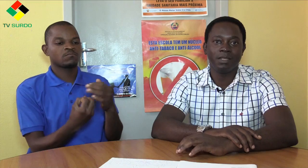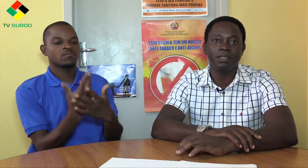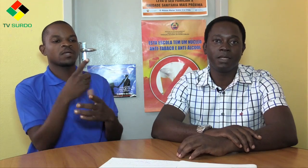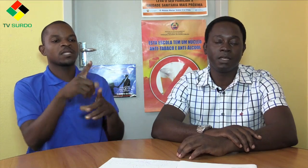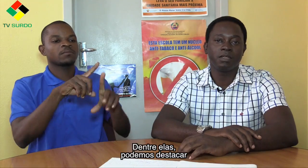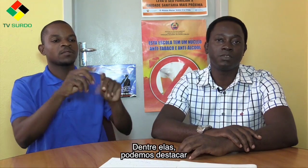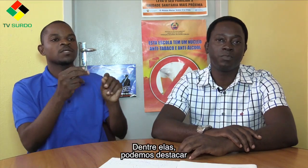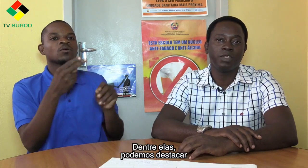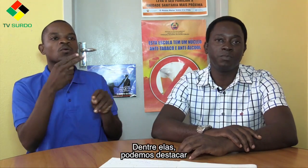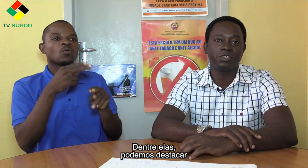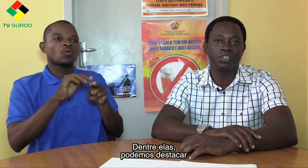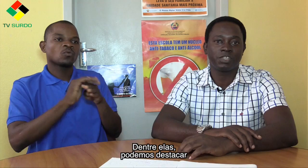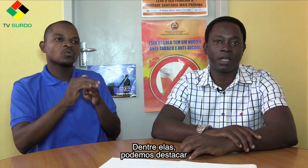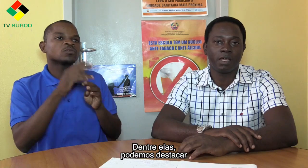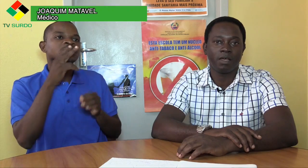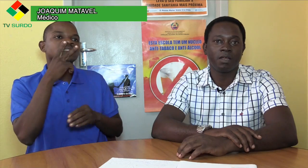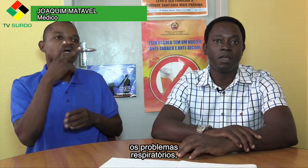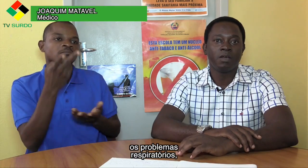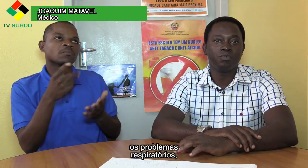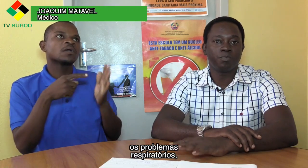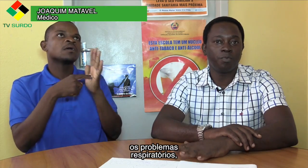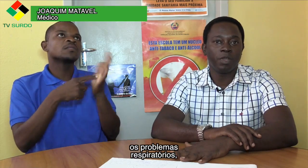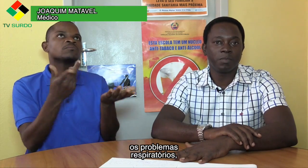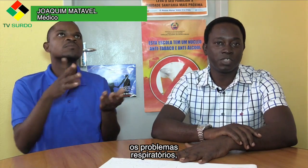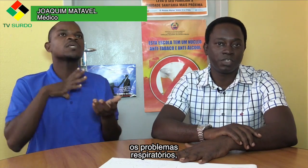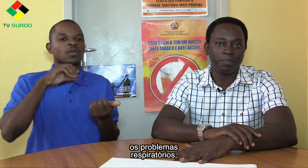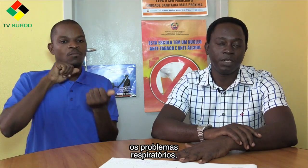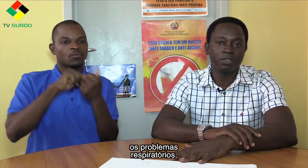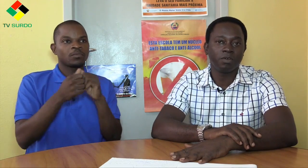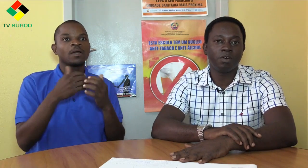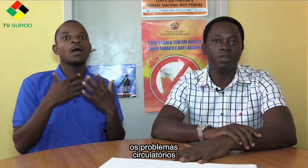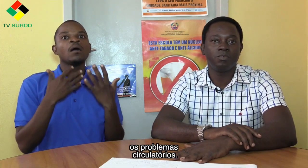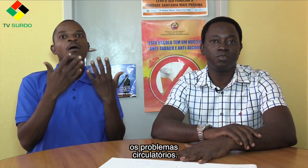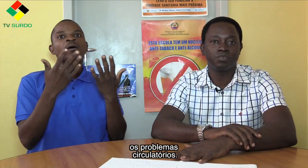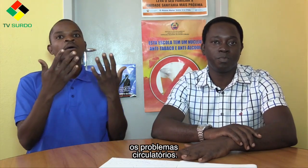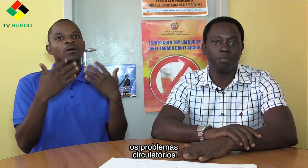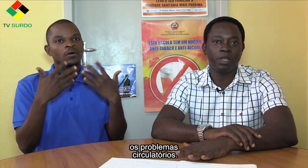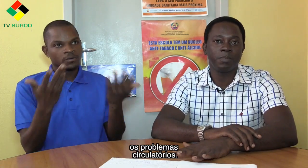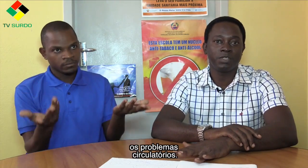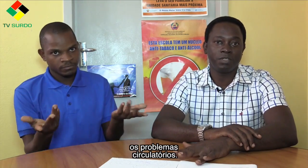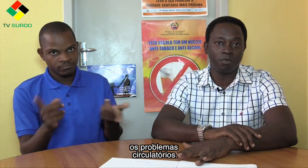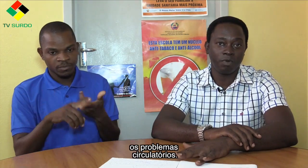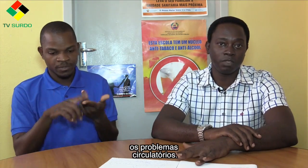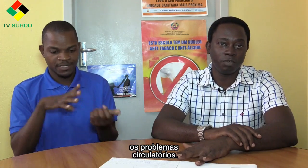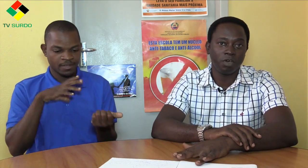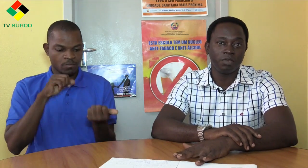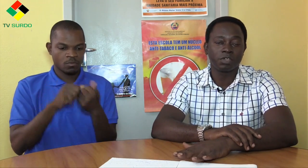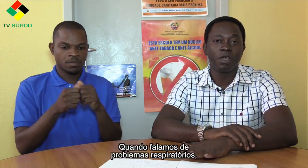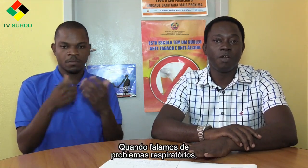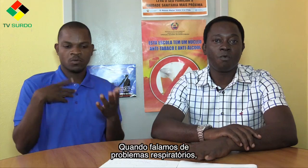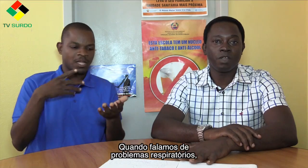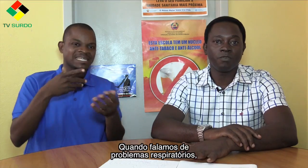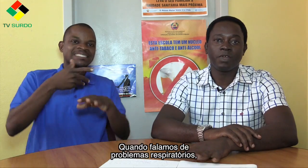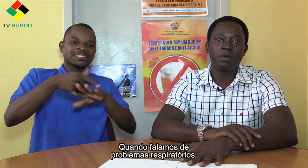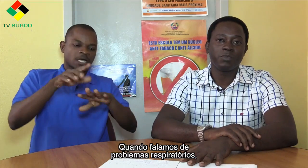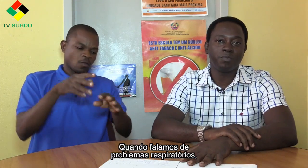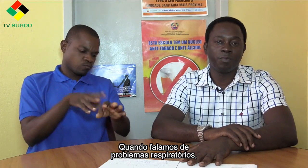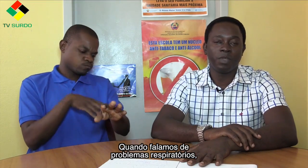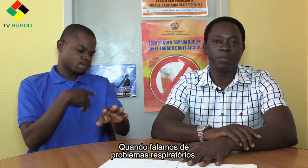Entre elas, podemos destacar os problemas respiratórios, os problemas circulatórios. Quando falamos de problemas